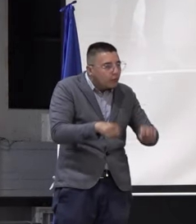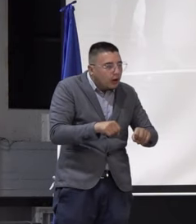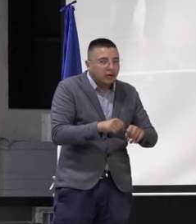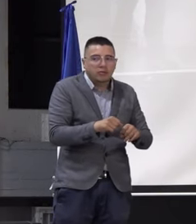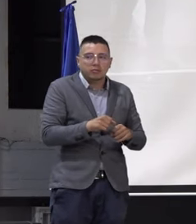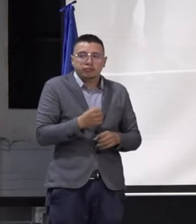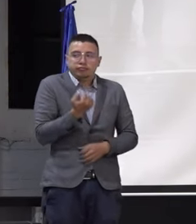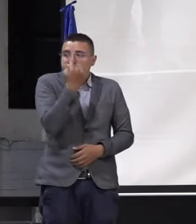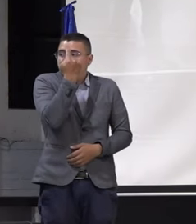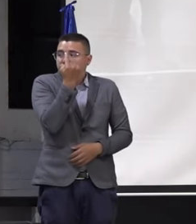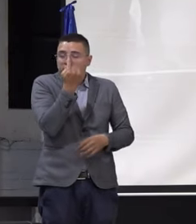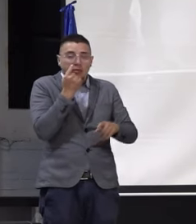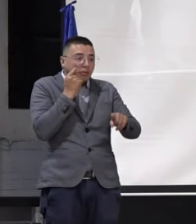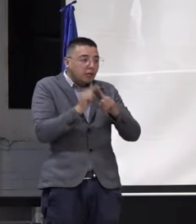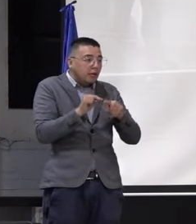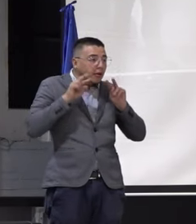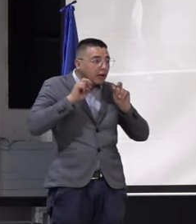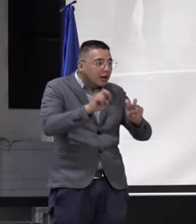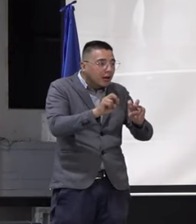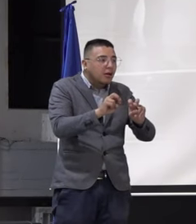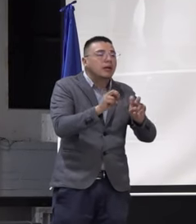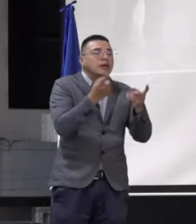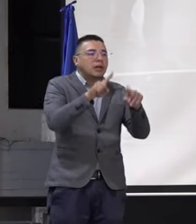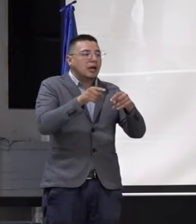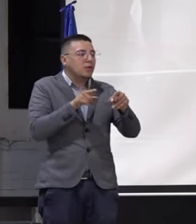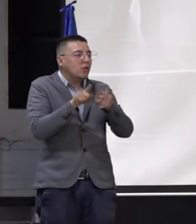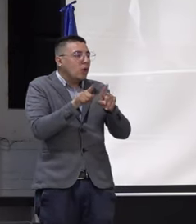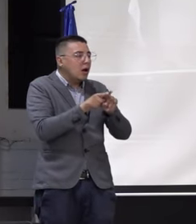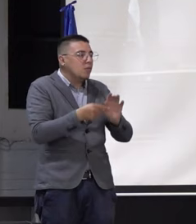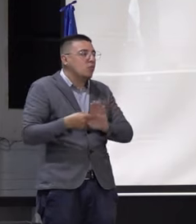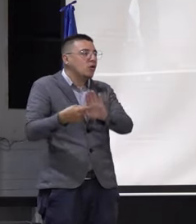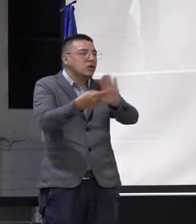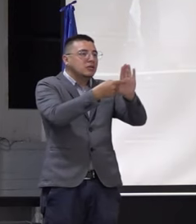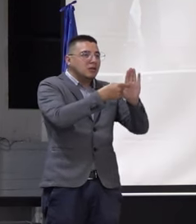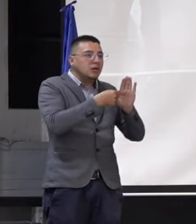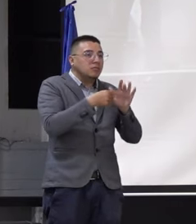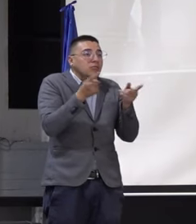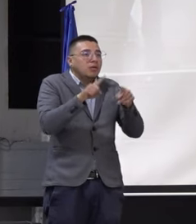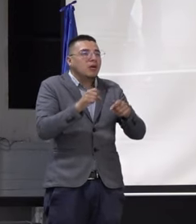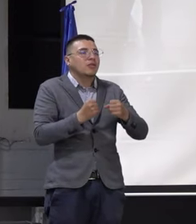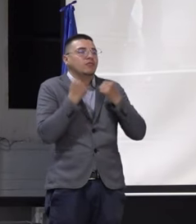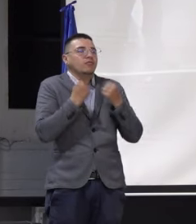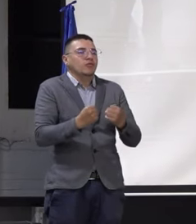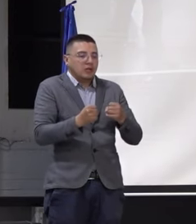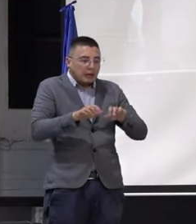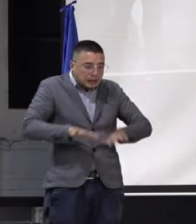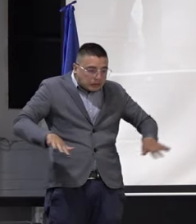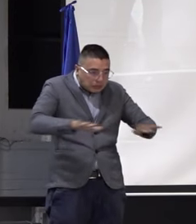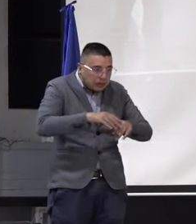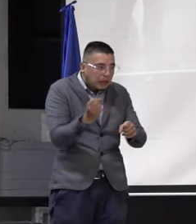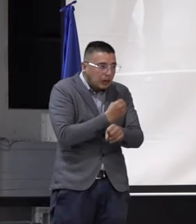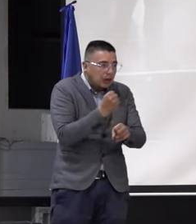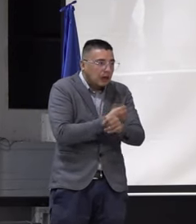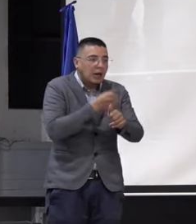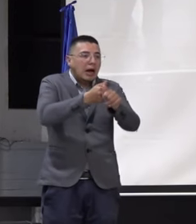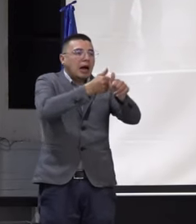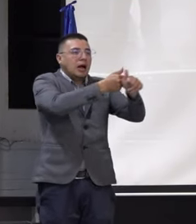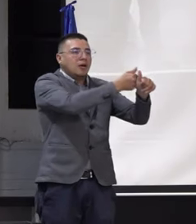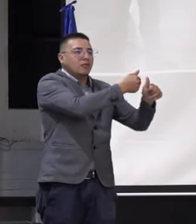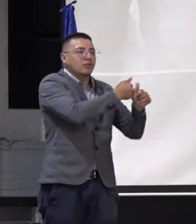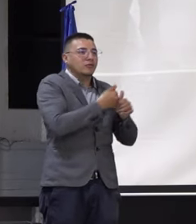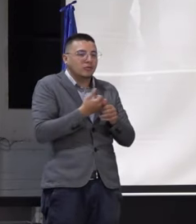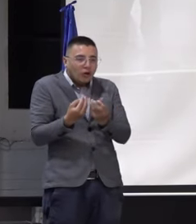tanto de extensión como de divulgación, y fortalecer los espacios laborales de cada uno de los compañeros